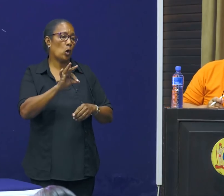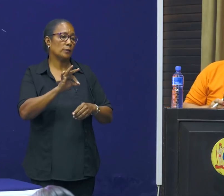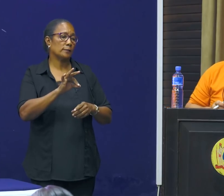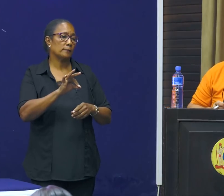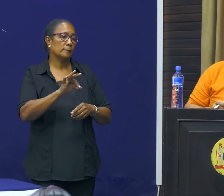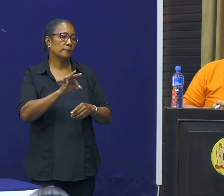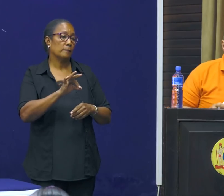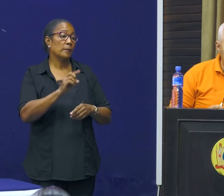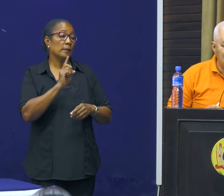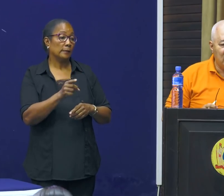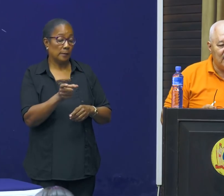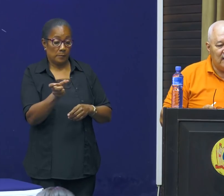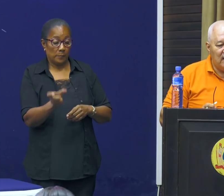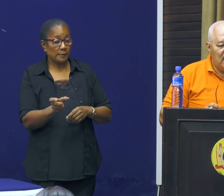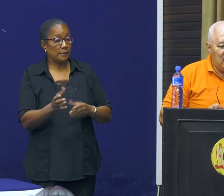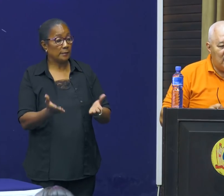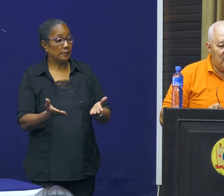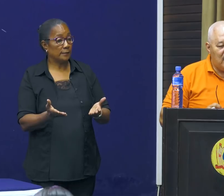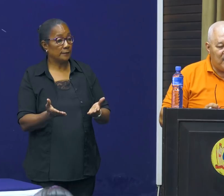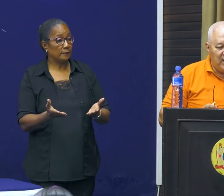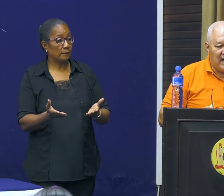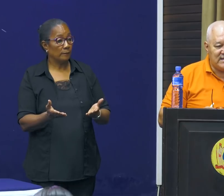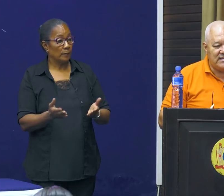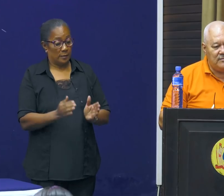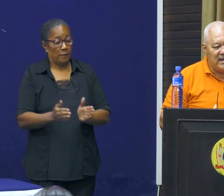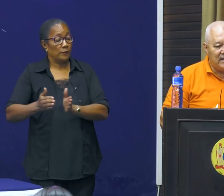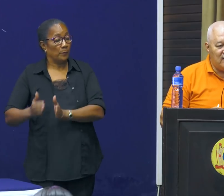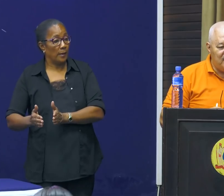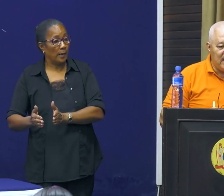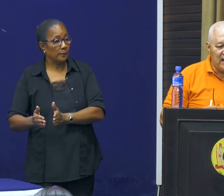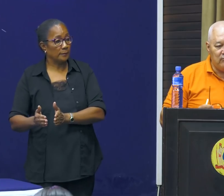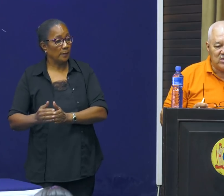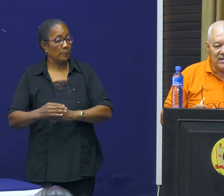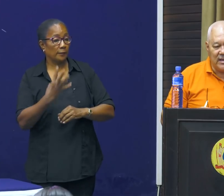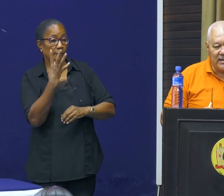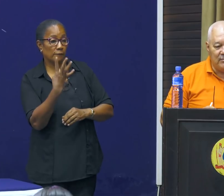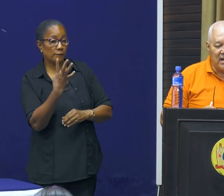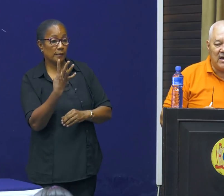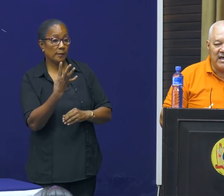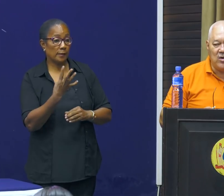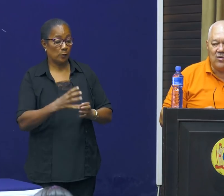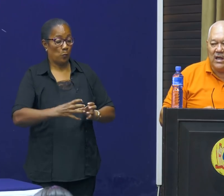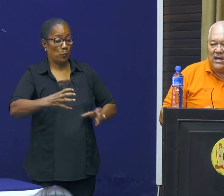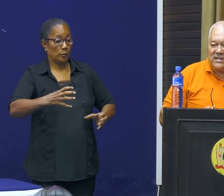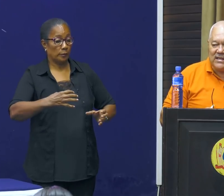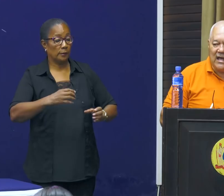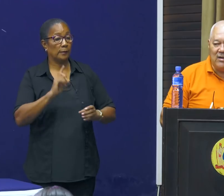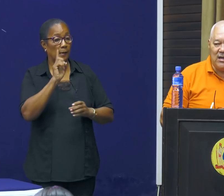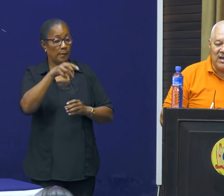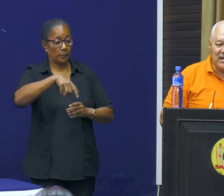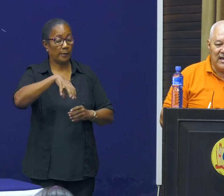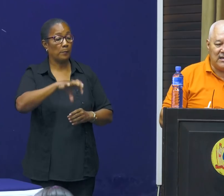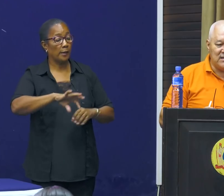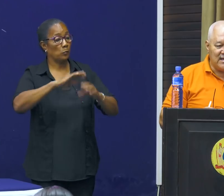De passagiers die zijn verplaatst met een viertal bussen richting Paramaribo. Ze zijn